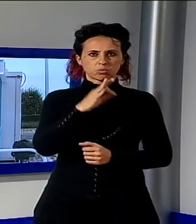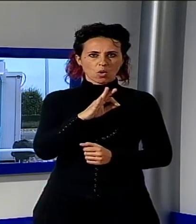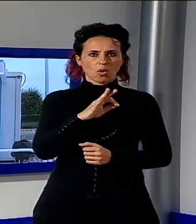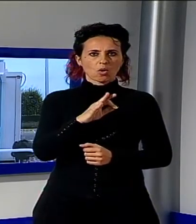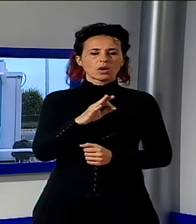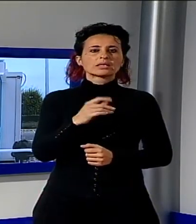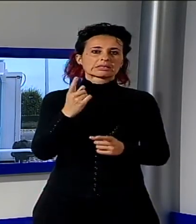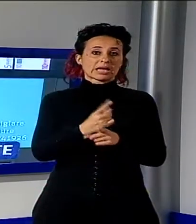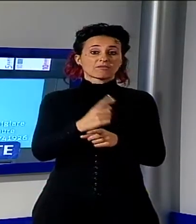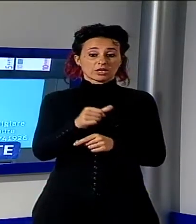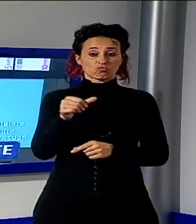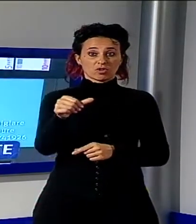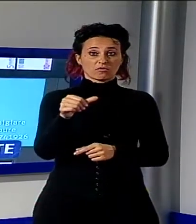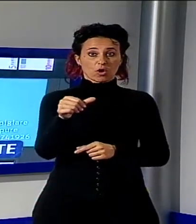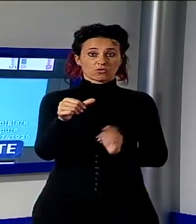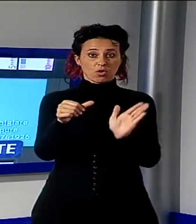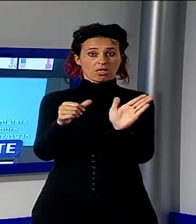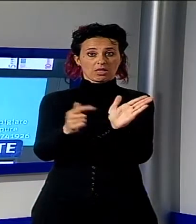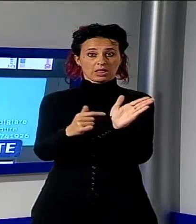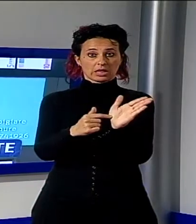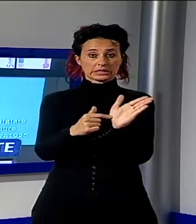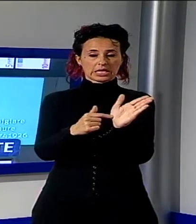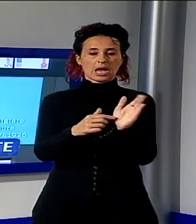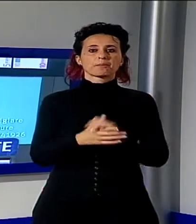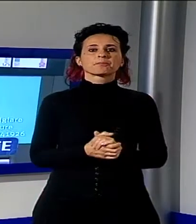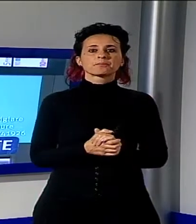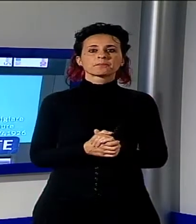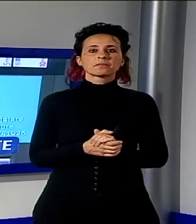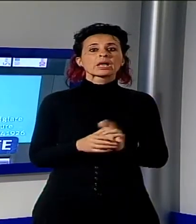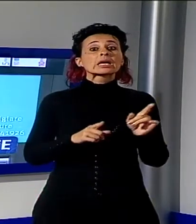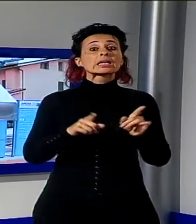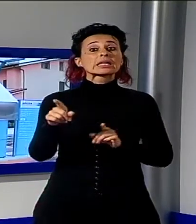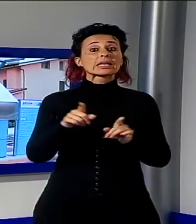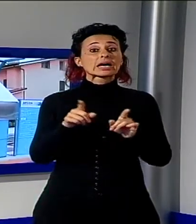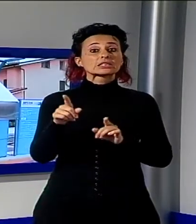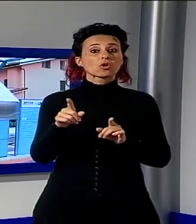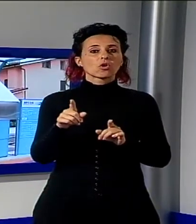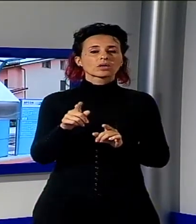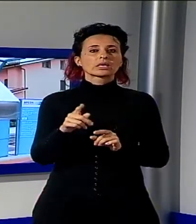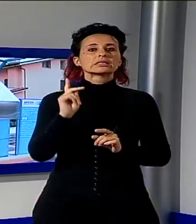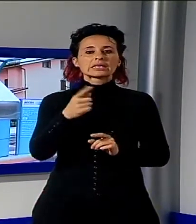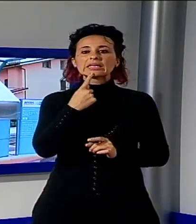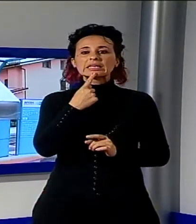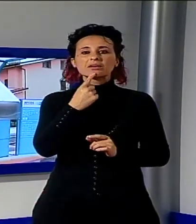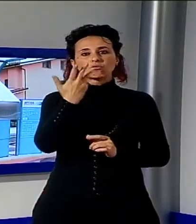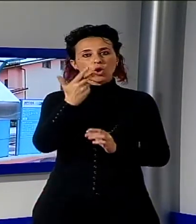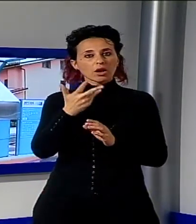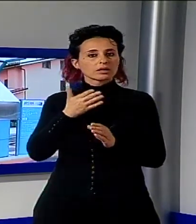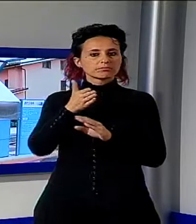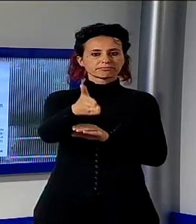parcometro e mostrando la tessera. L'indicazione però è chiaramente visibile solo a chi è già diretto al parcheggio per prendere il biglietto e non